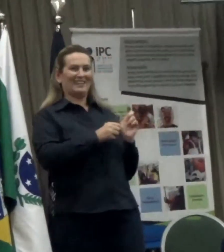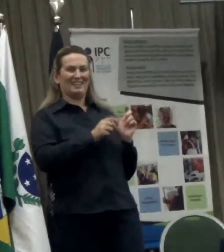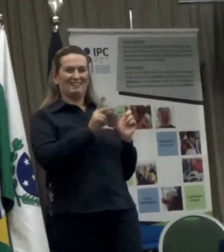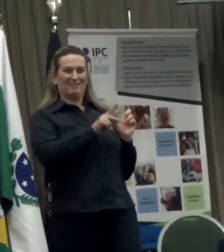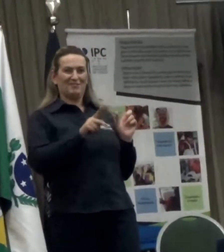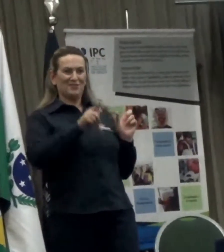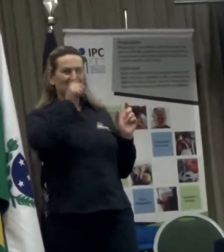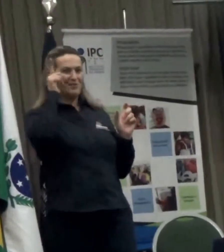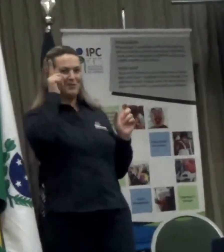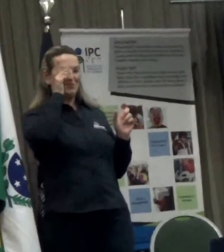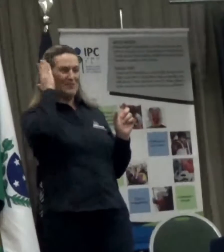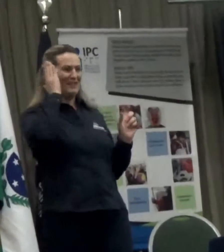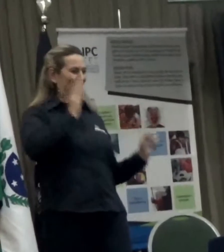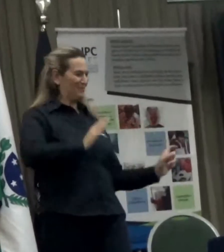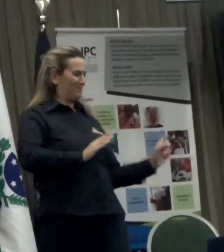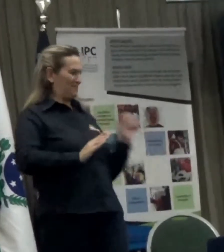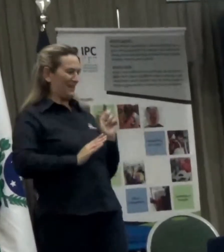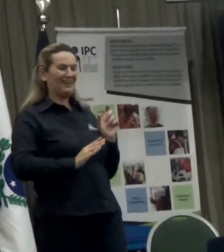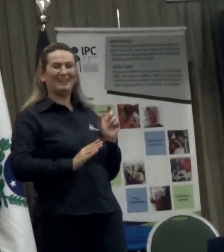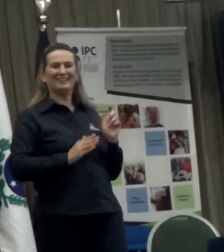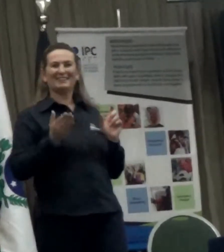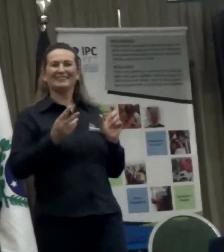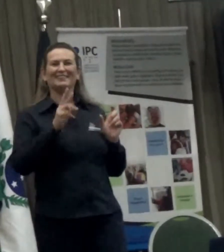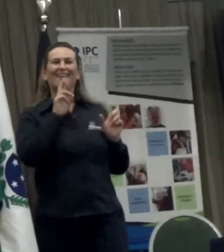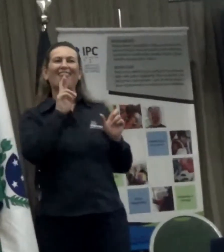enfim... Regi... Regi...